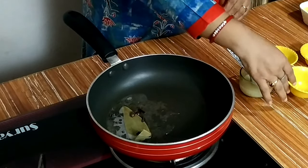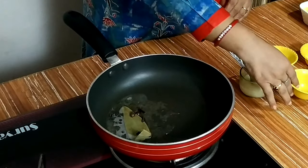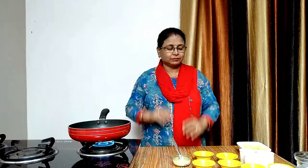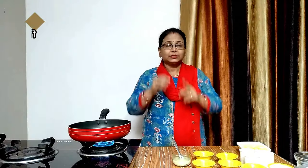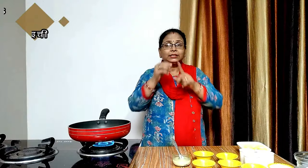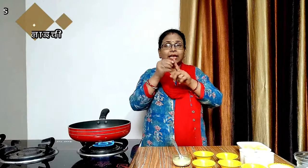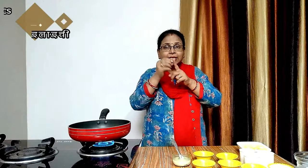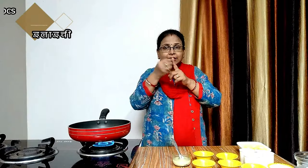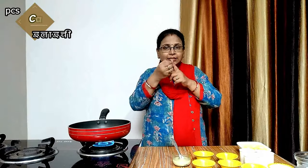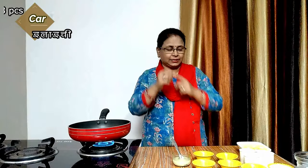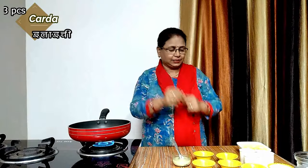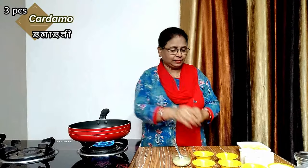तीन से चारे लाइची